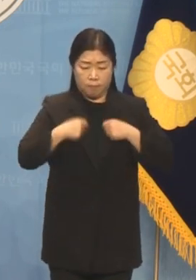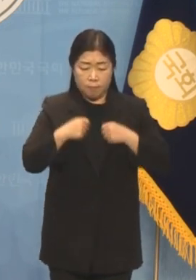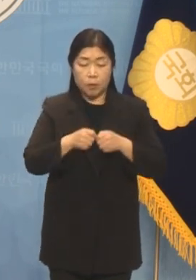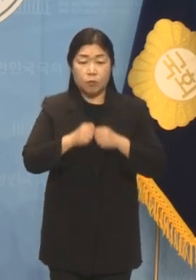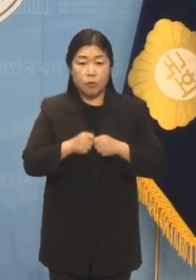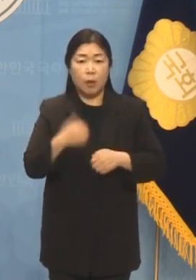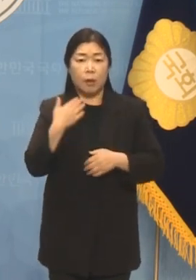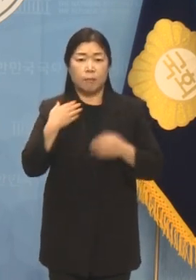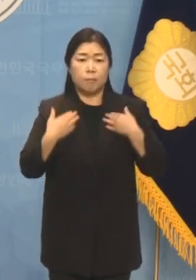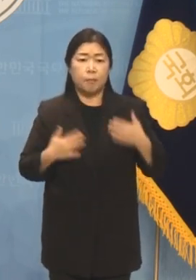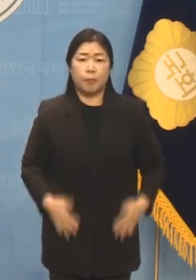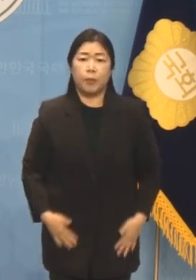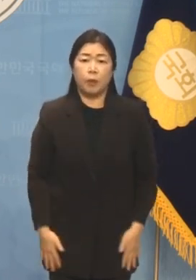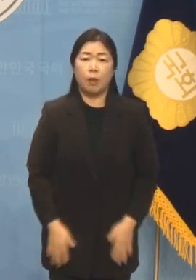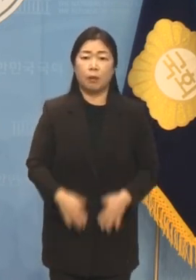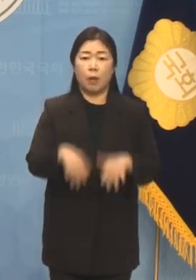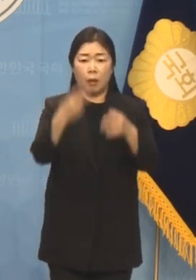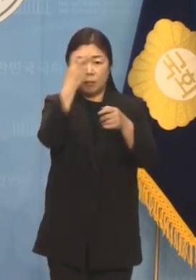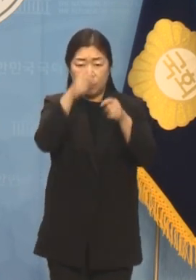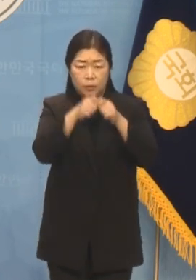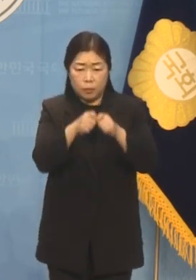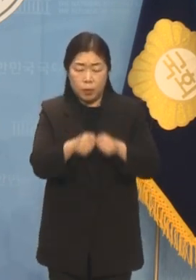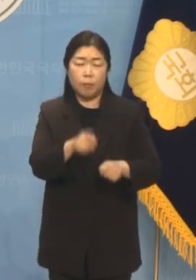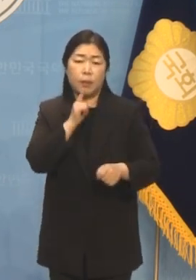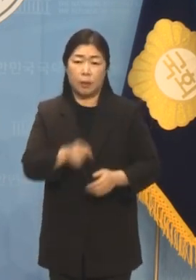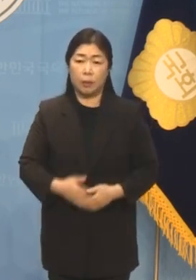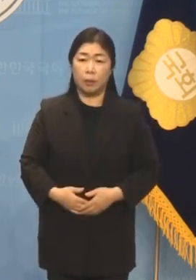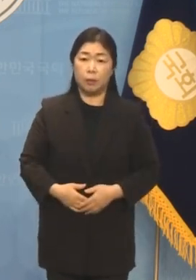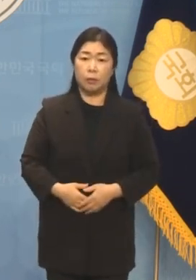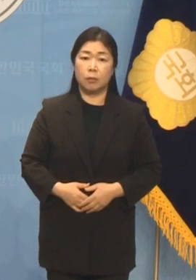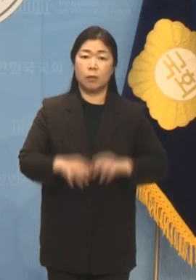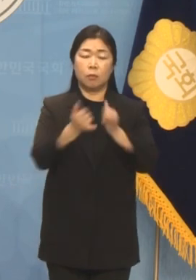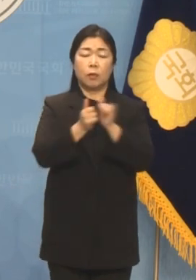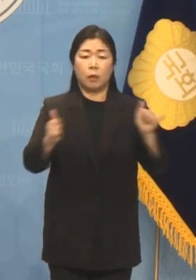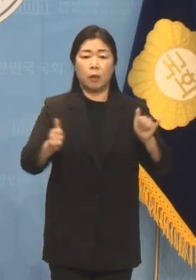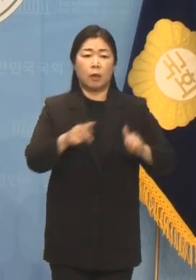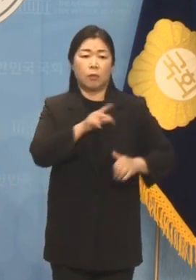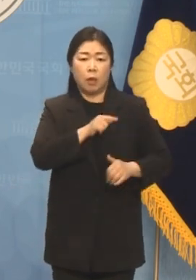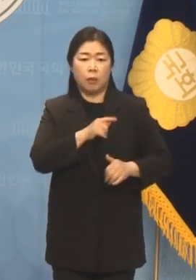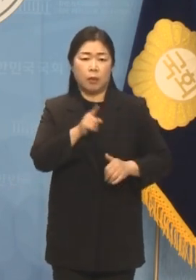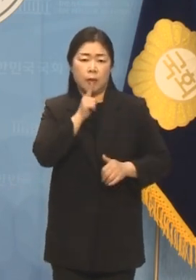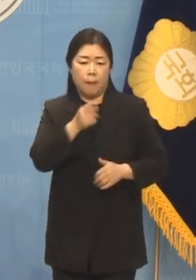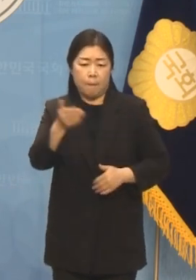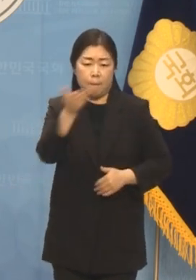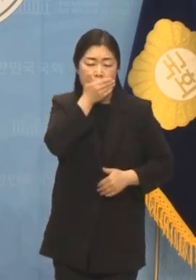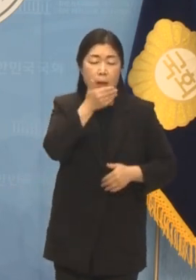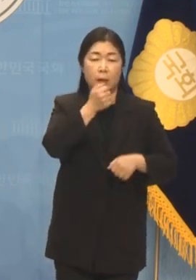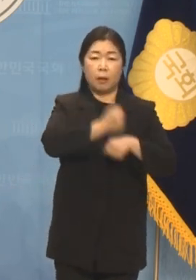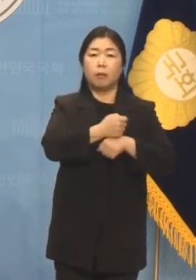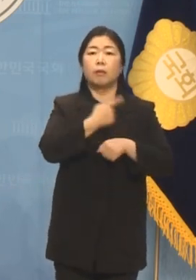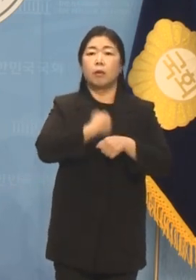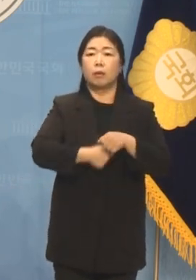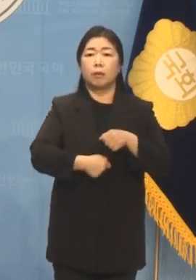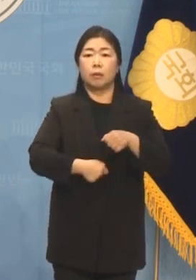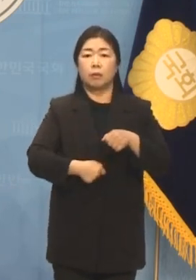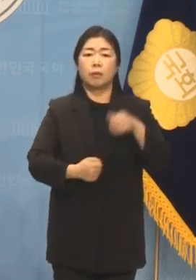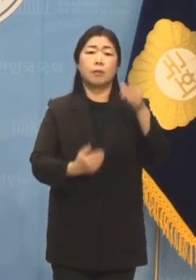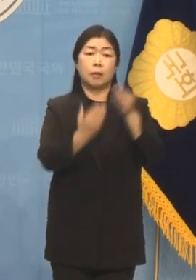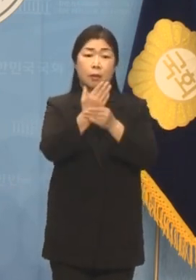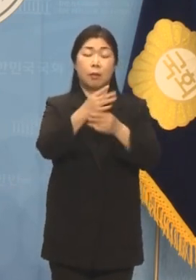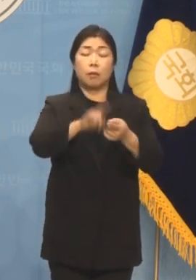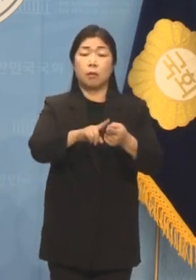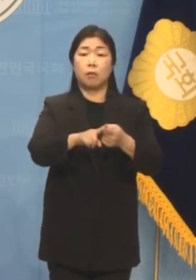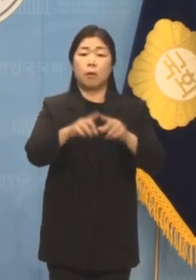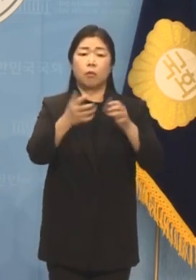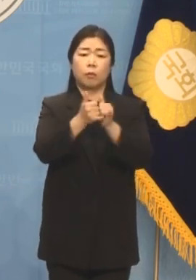민심을 전한 말 듣기 싫다고 국회의원의 입을 틀어막은 이 황당무게한 사태에